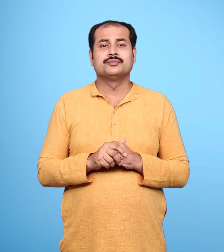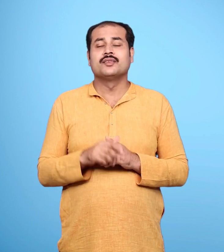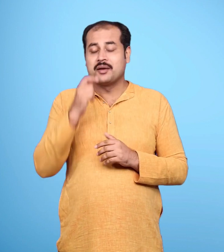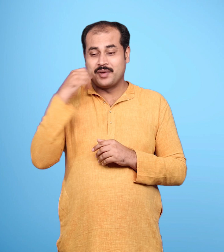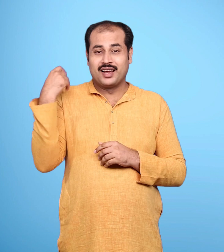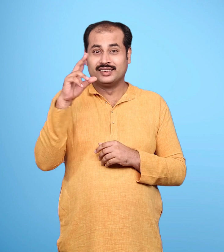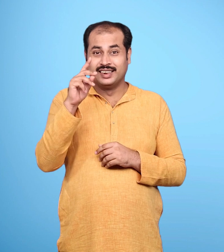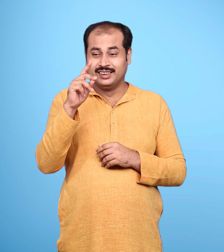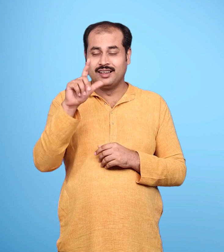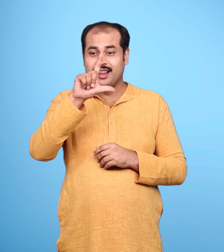राम की तरह